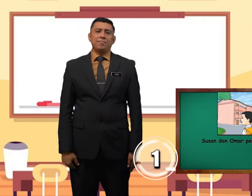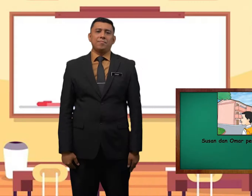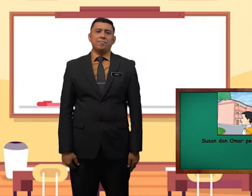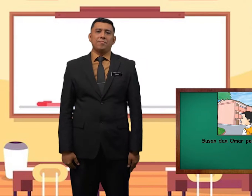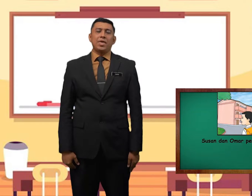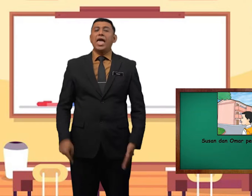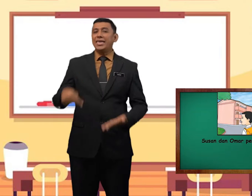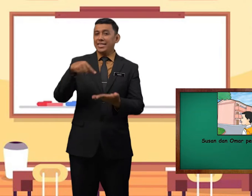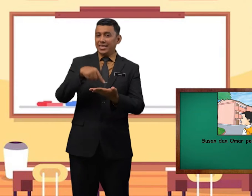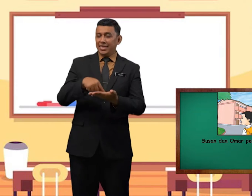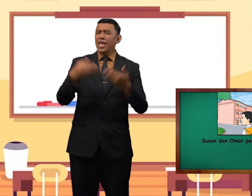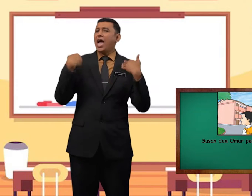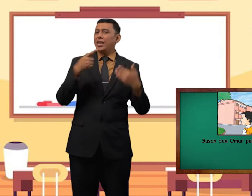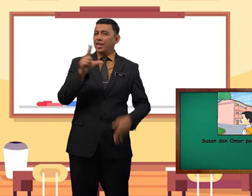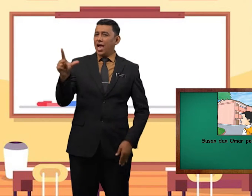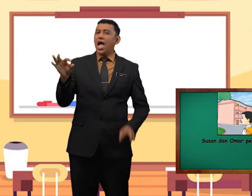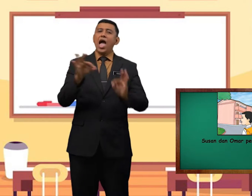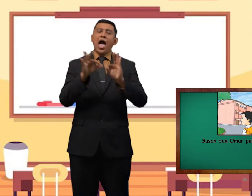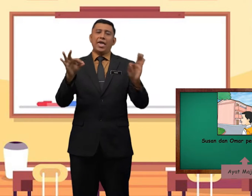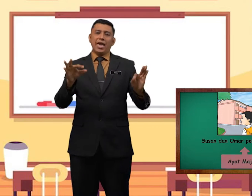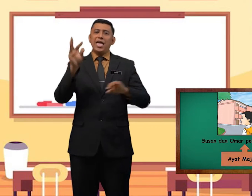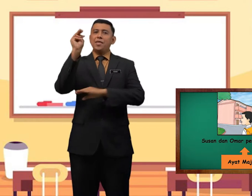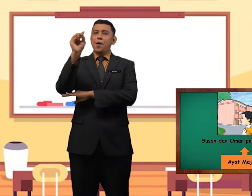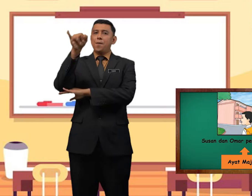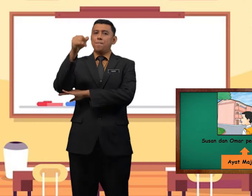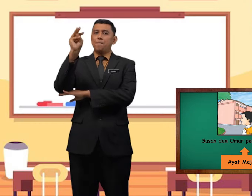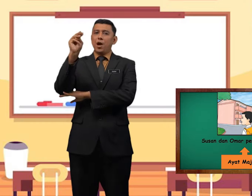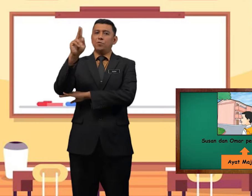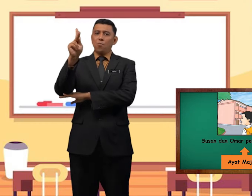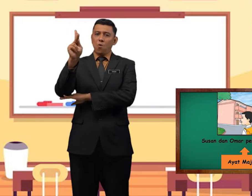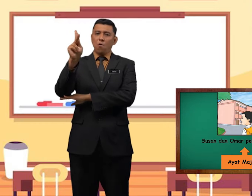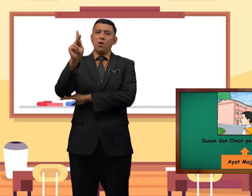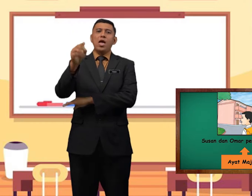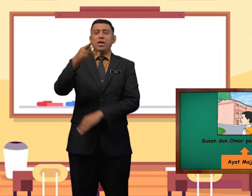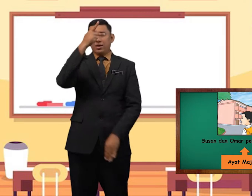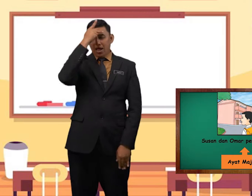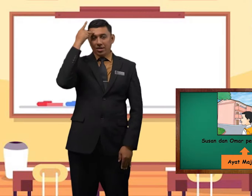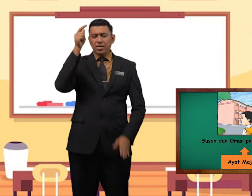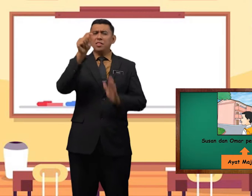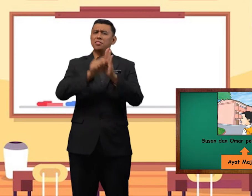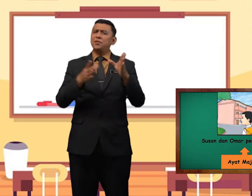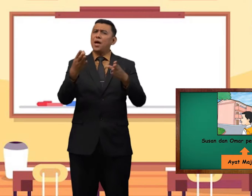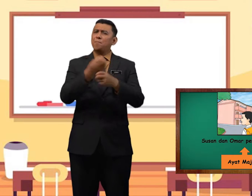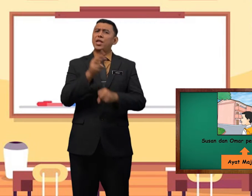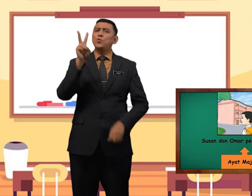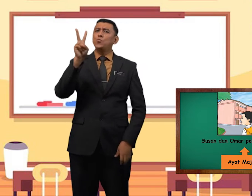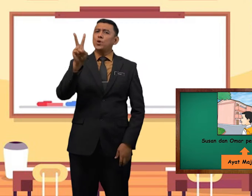Ini adalah ayat majmuk kerana terdapat dua